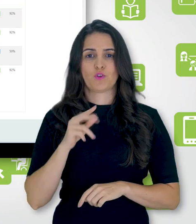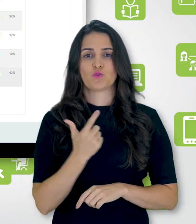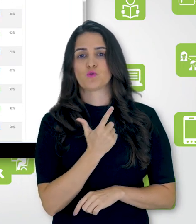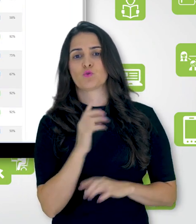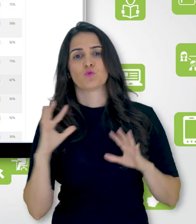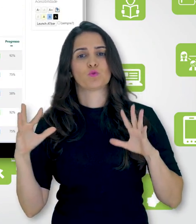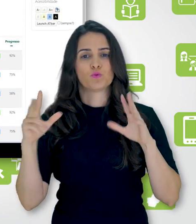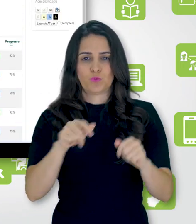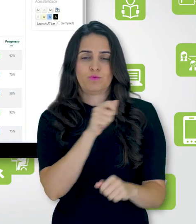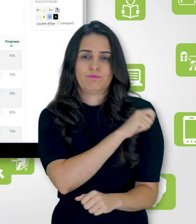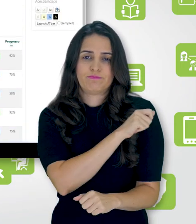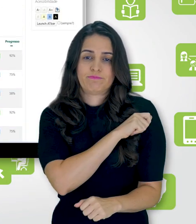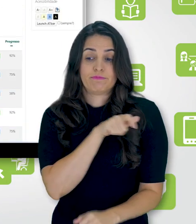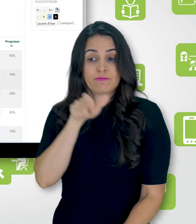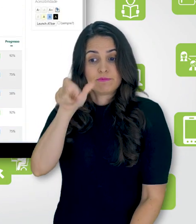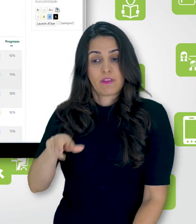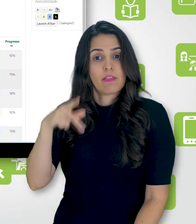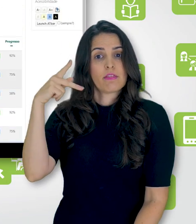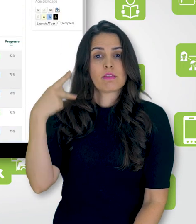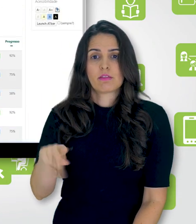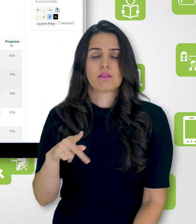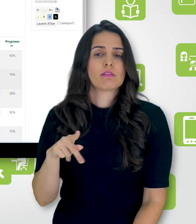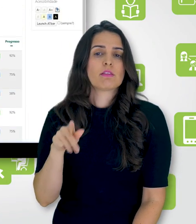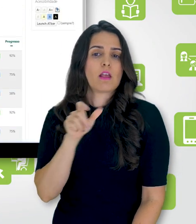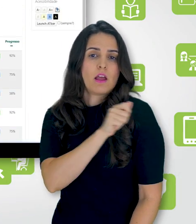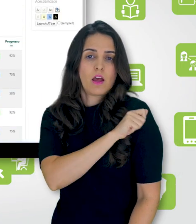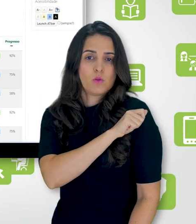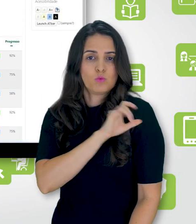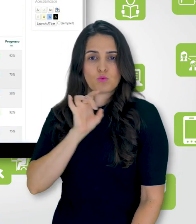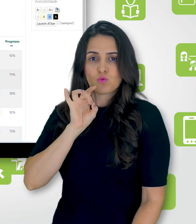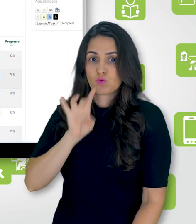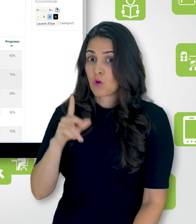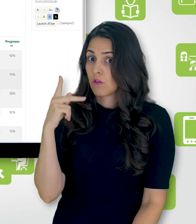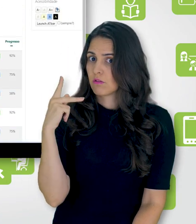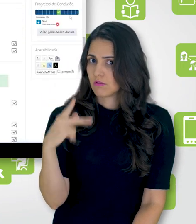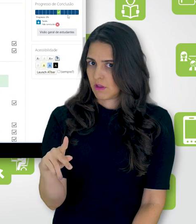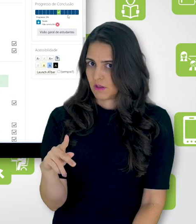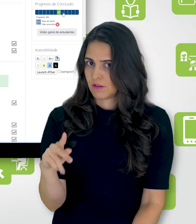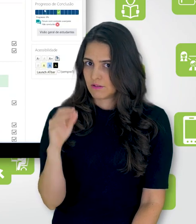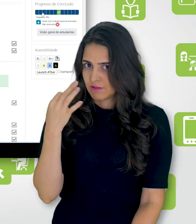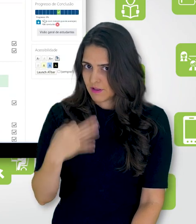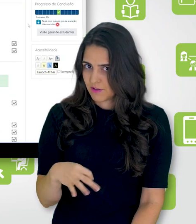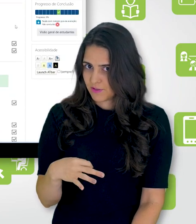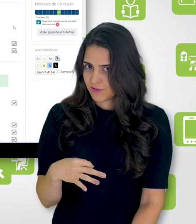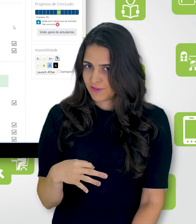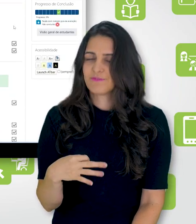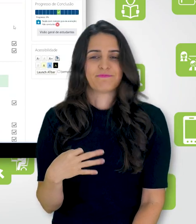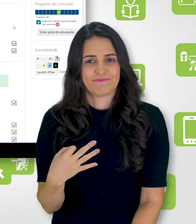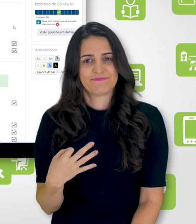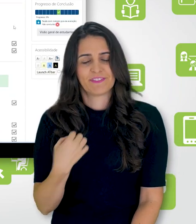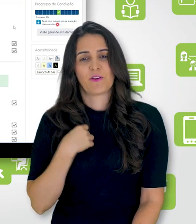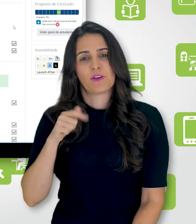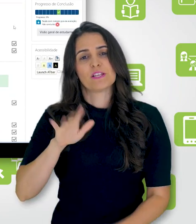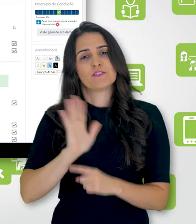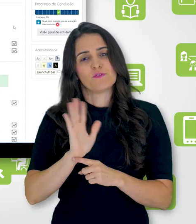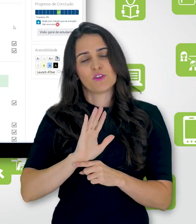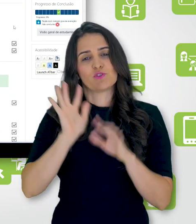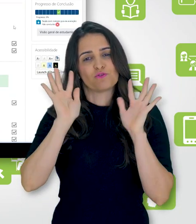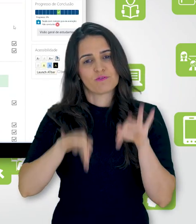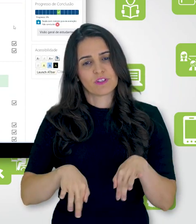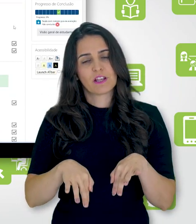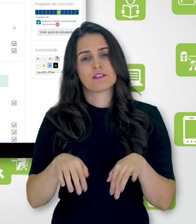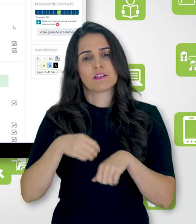professor. O aluno vai ter a visão somente do caso dele. Então, finalizamos o nosso tutorial